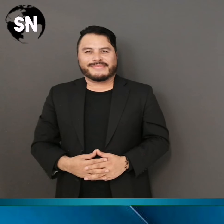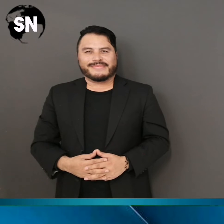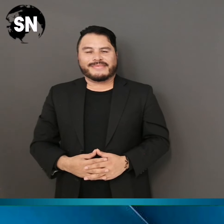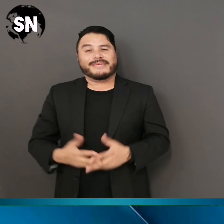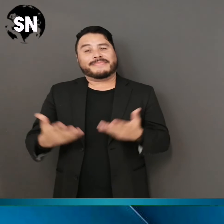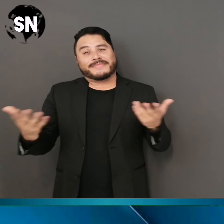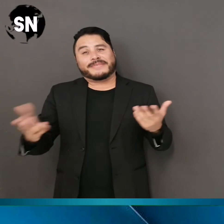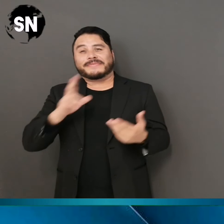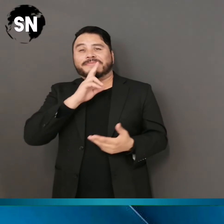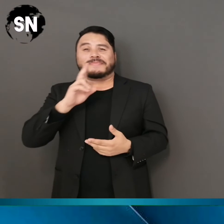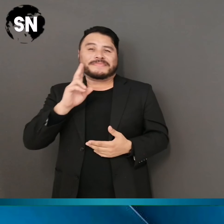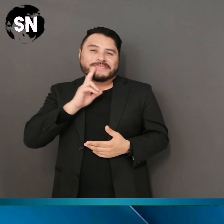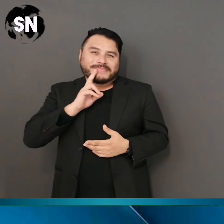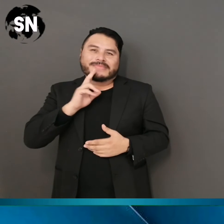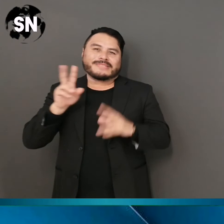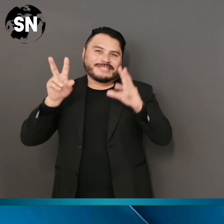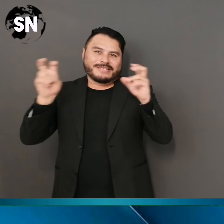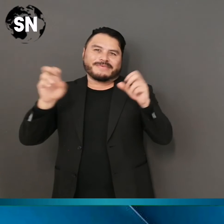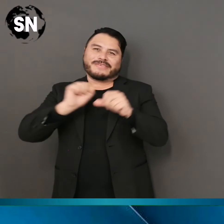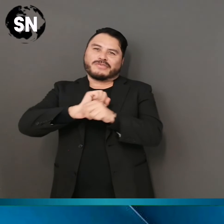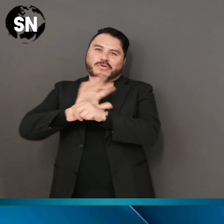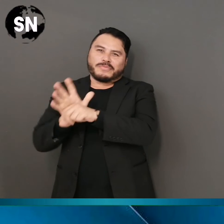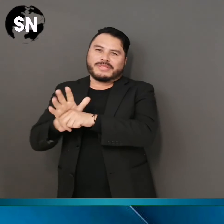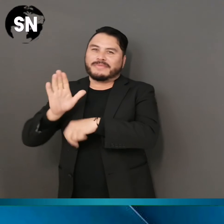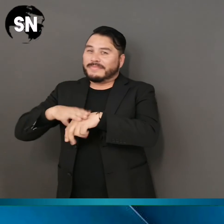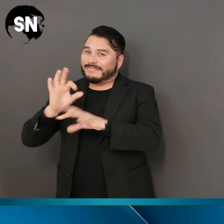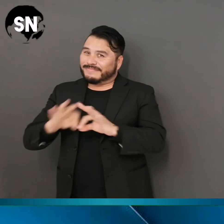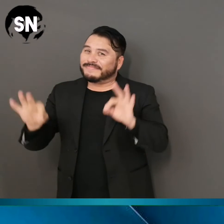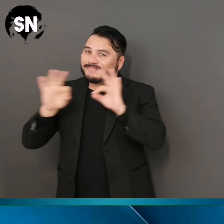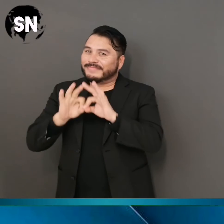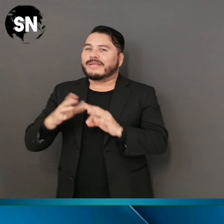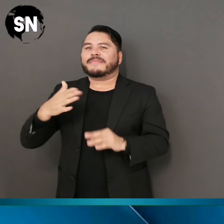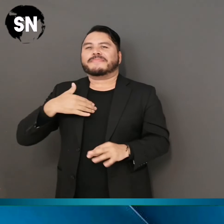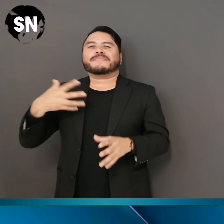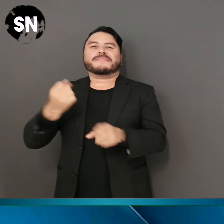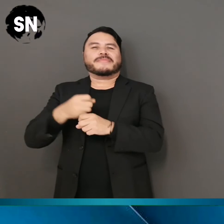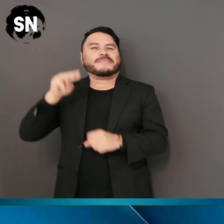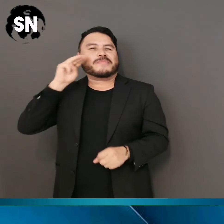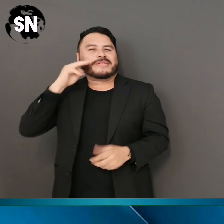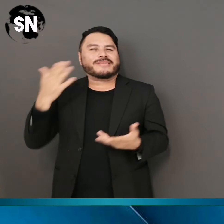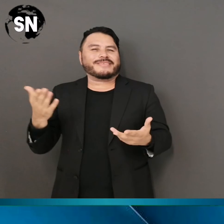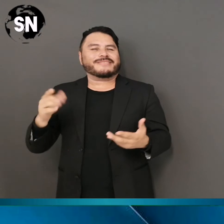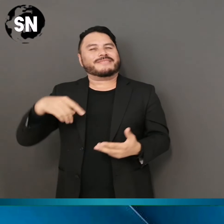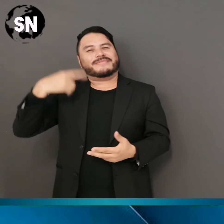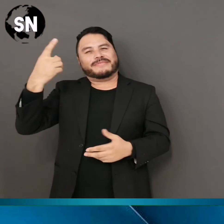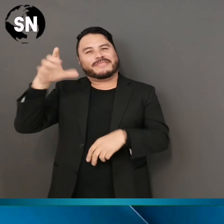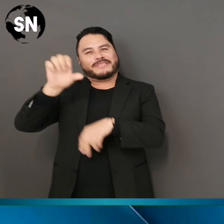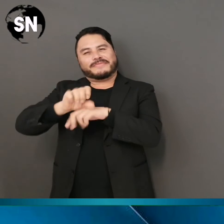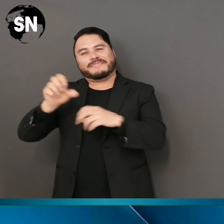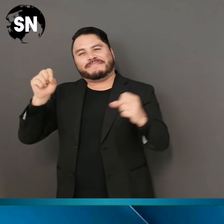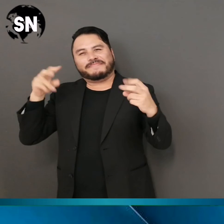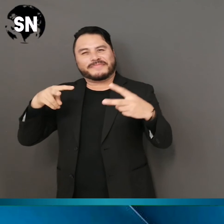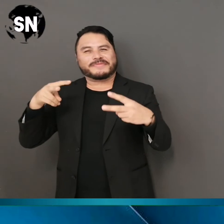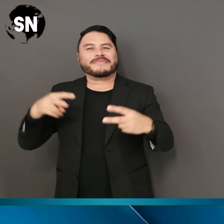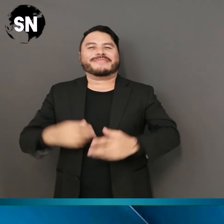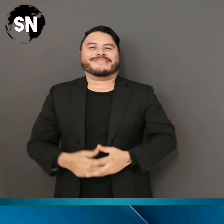Y estas fueron algunas notas relevantes relacionadas con el COVID-19. Mi nombre es Martín Rodríguez y nos vemos la próxima semana.